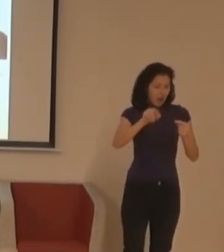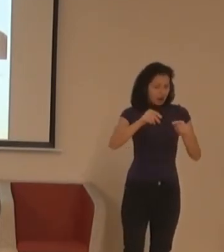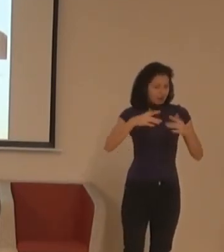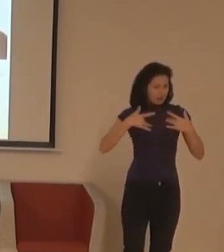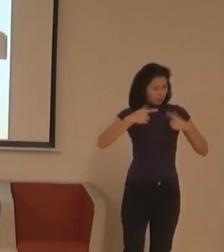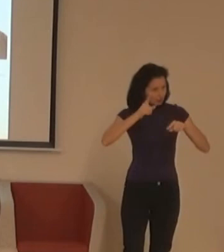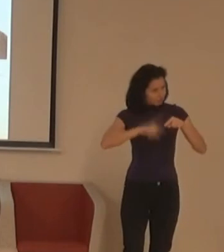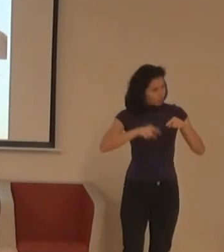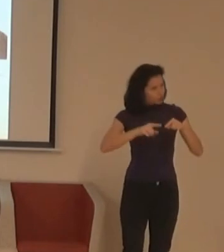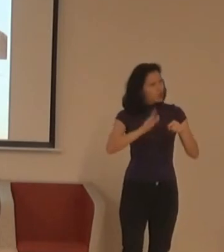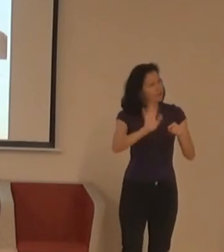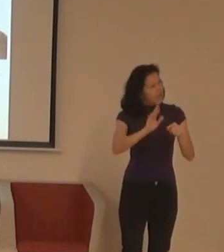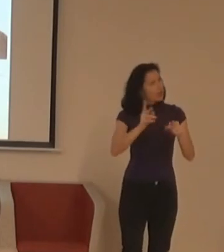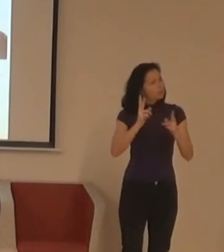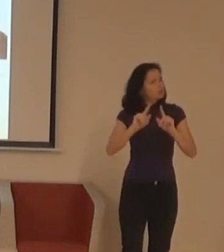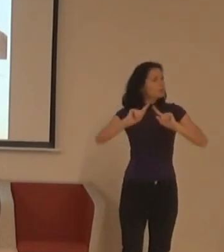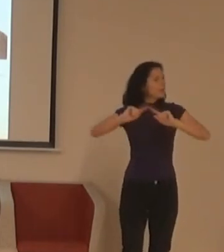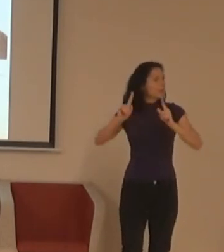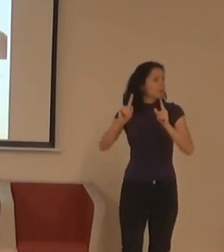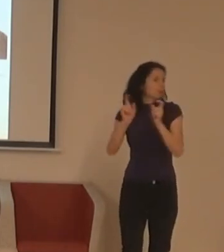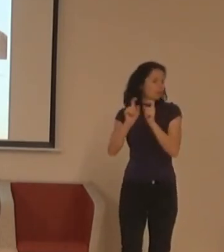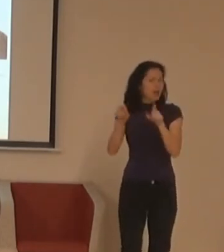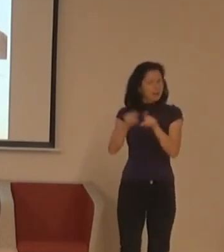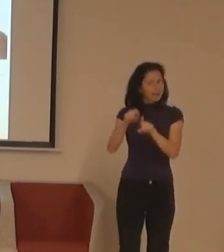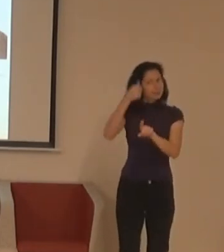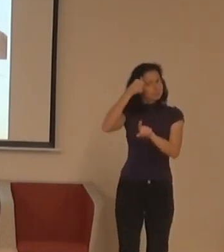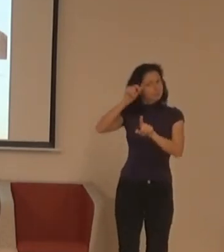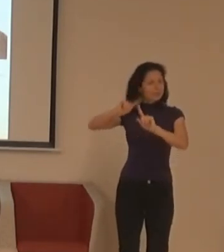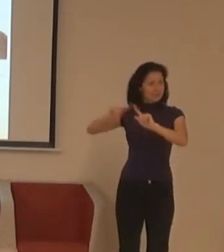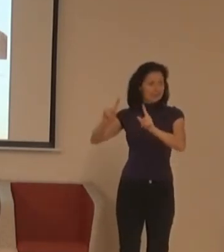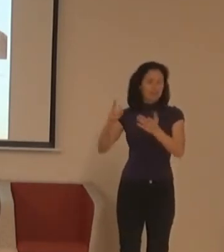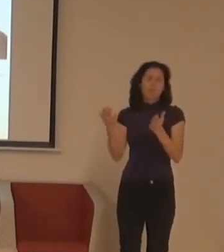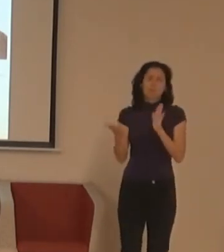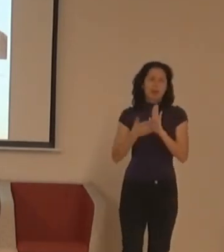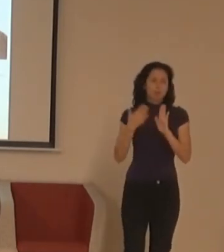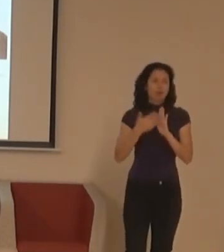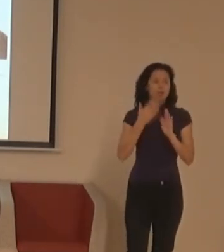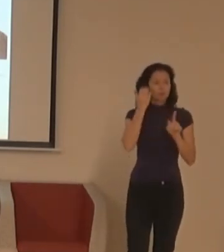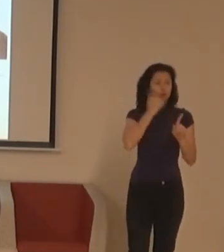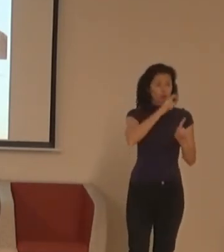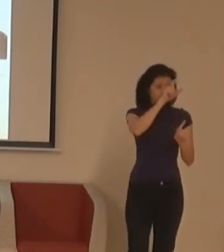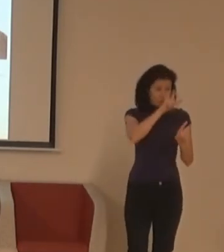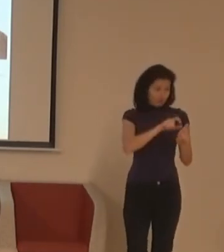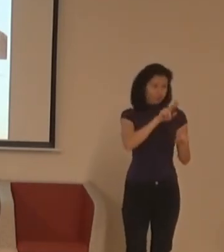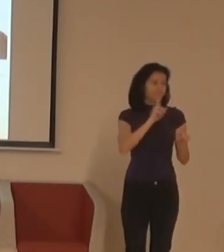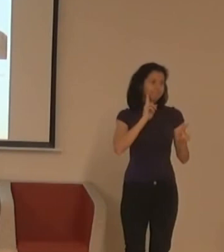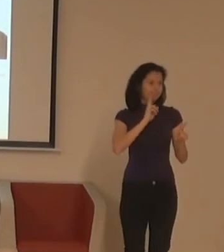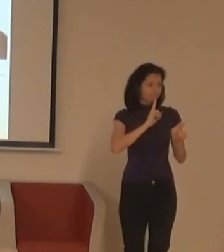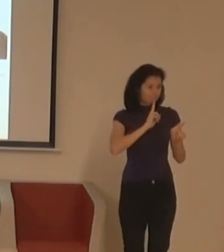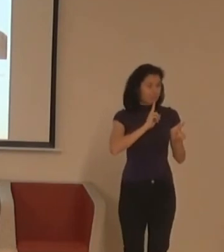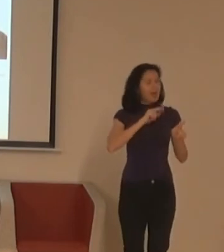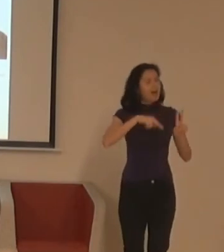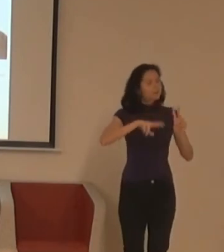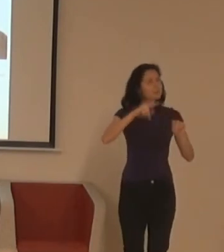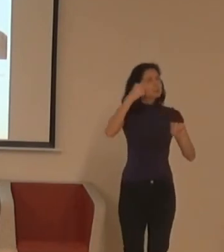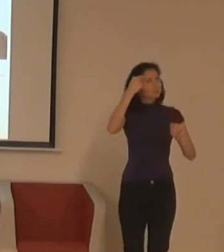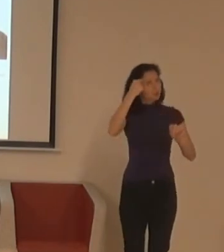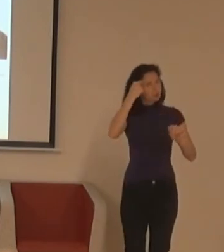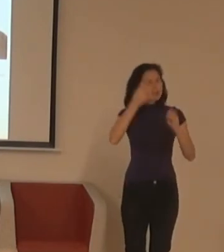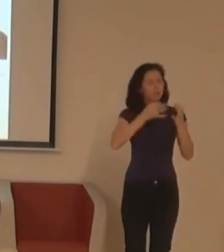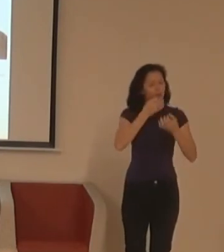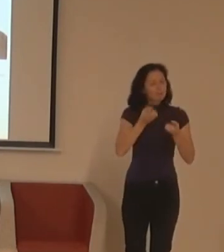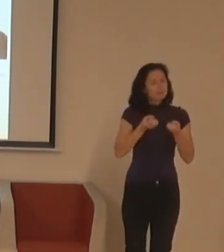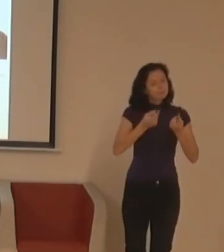třeba to, co mi přijde fakt luxusně na jenom světě, bylo fakt. Když tam byl člověk, který byl neslyšící a řešil cílou skupinu neslyšících a PR směrem k ním,